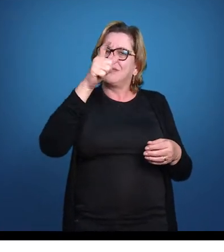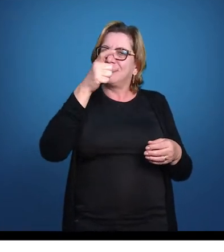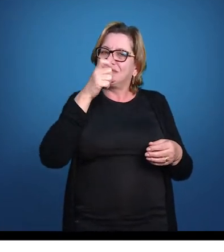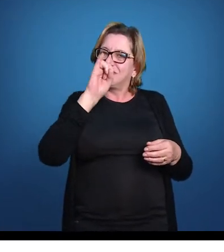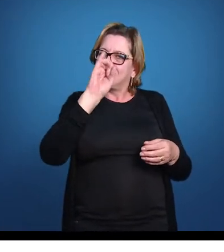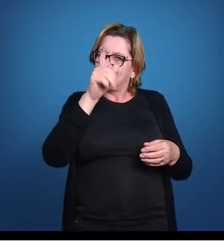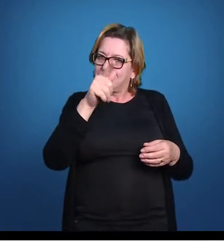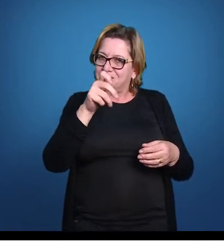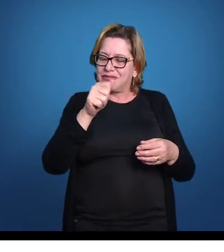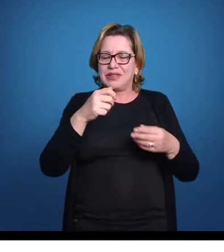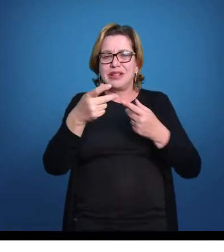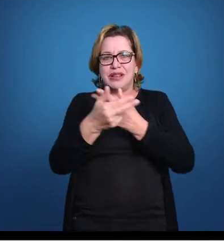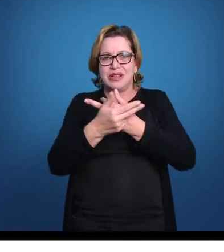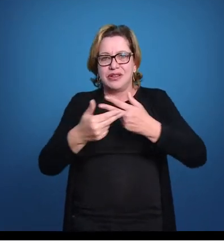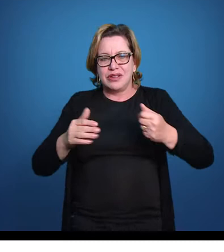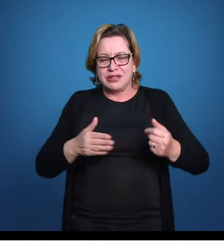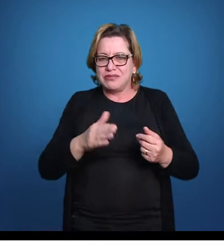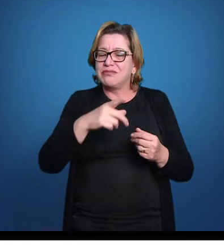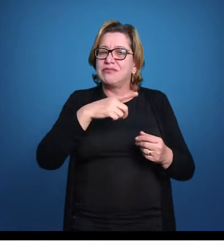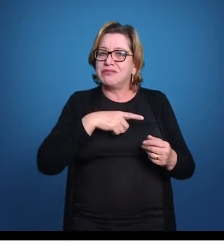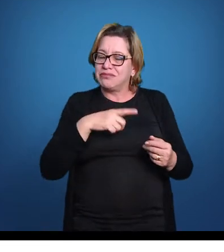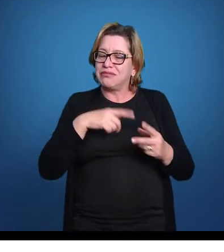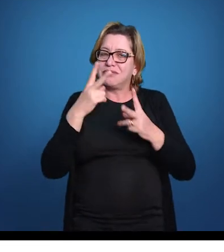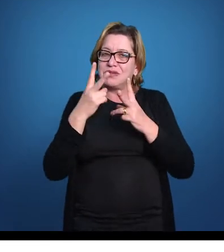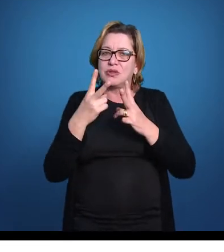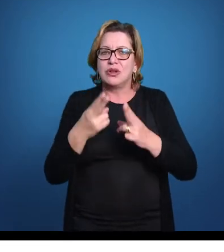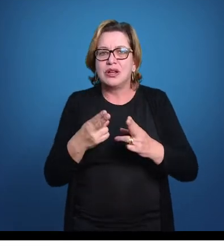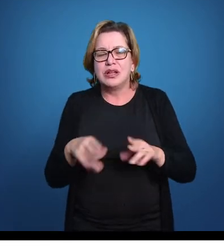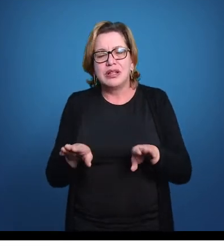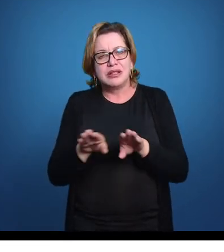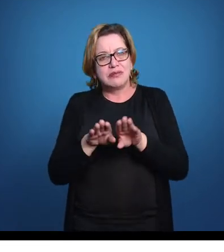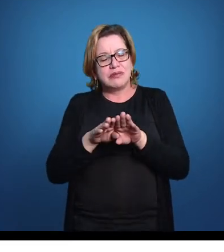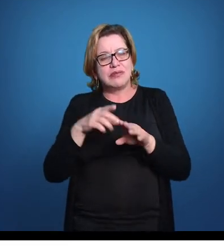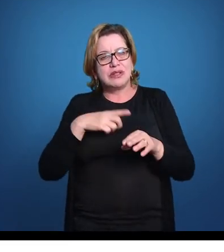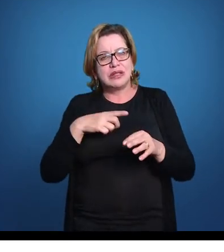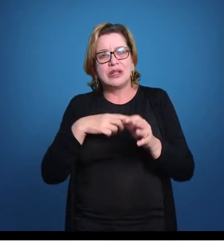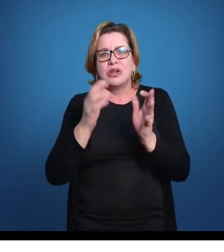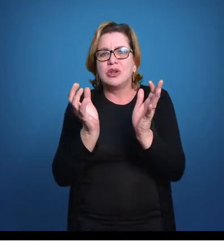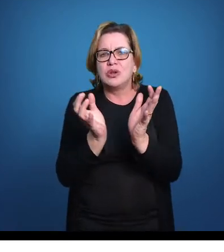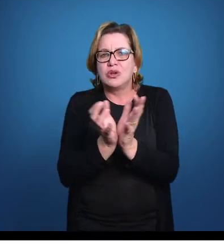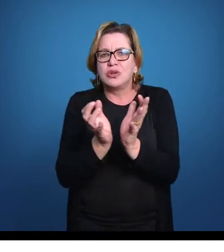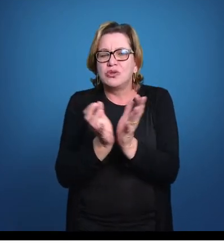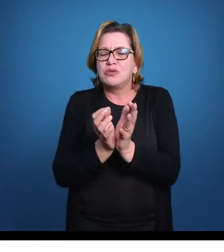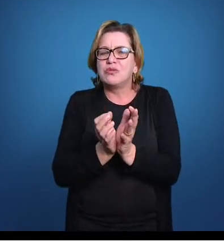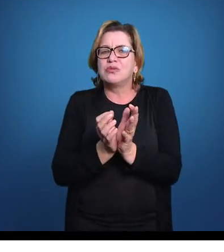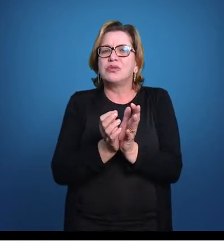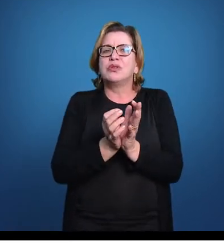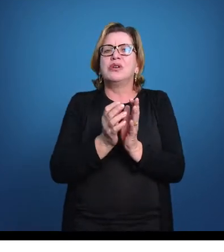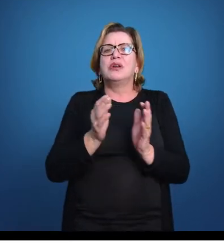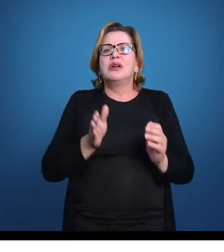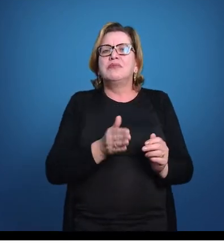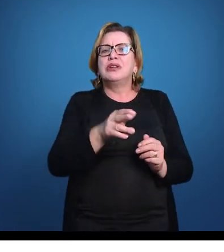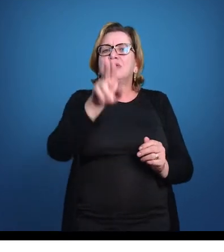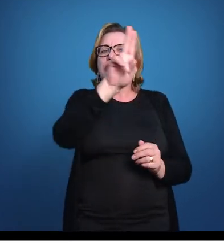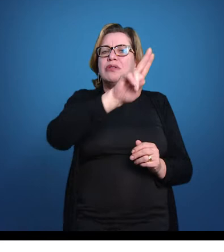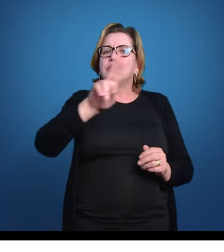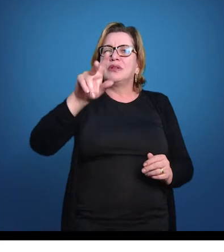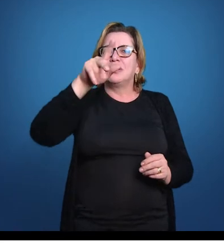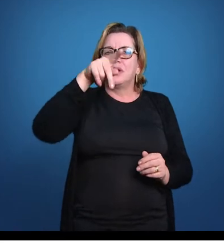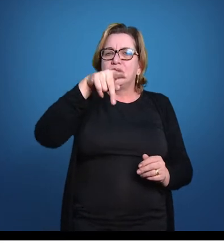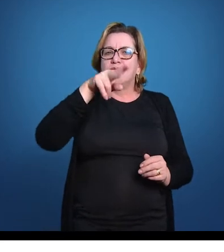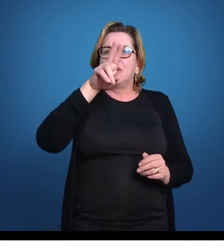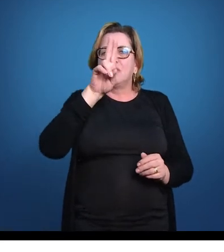Então, vários peixes primitivos têm esse tipo de situação. Tem um grupo de peixes chamados de peixes pulmonados, inclusive um grupo chamado de